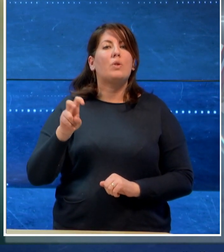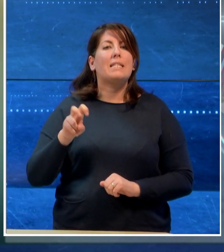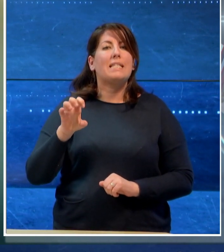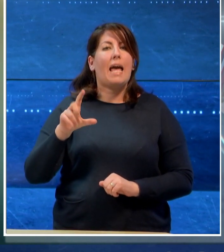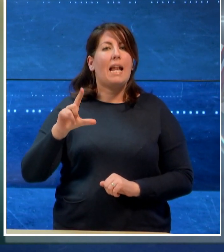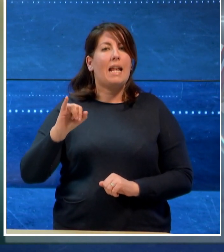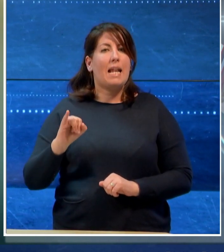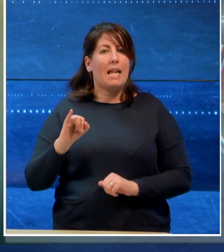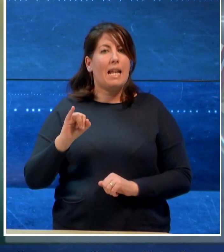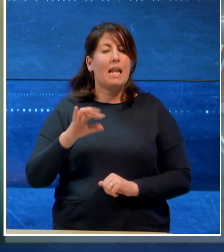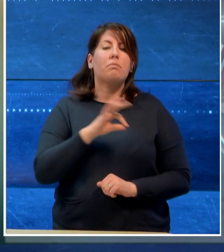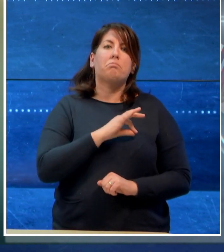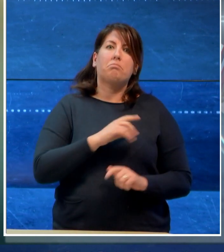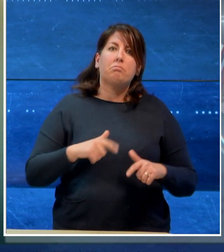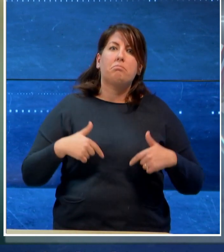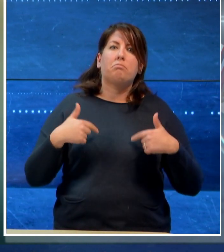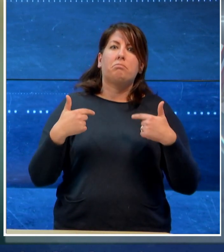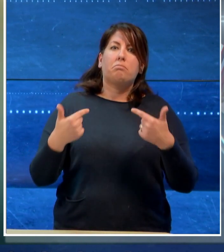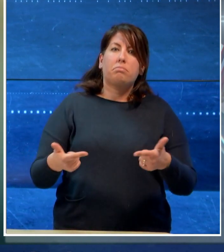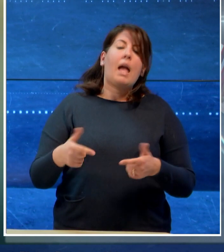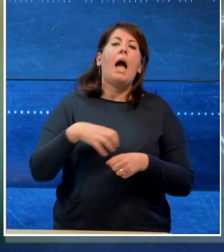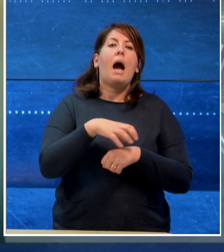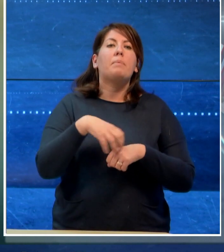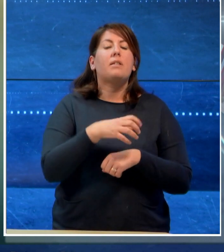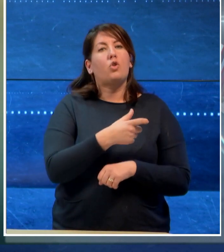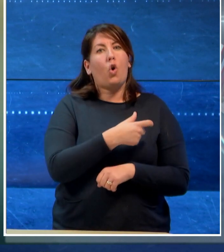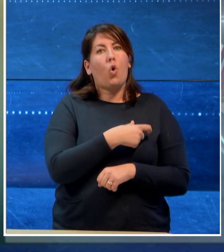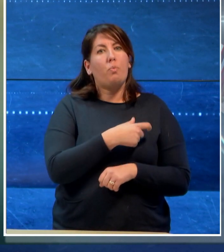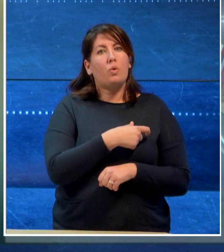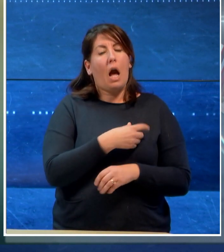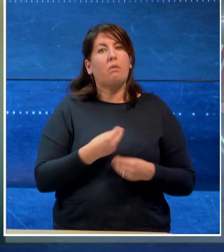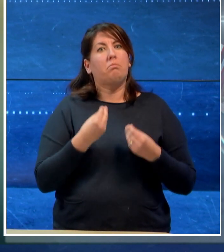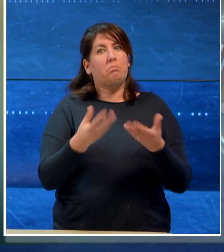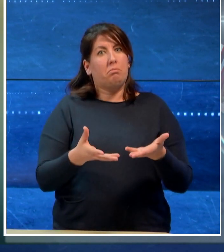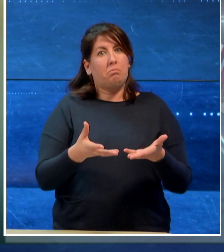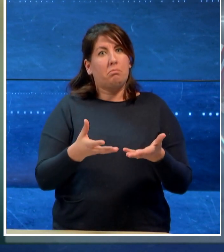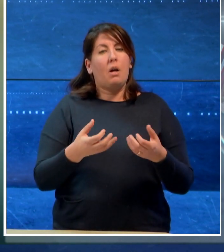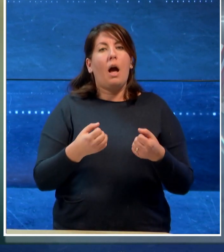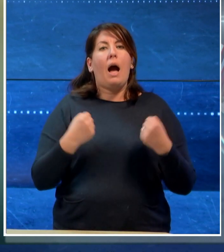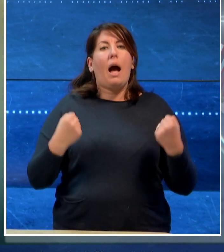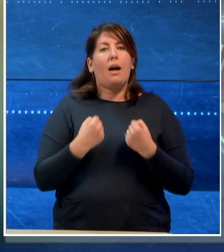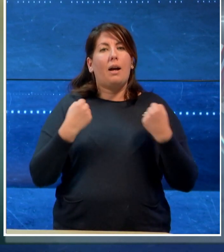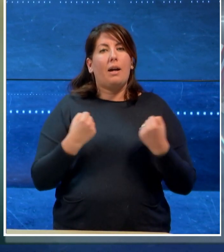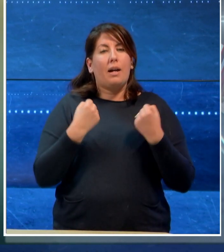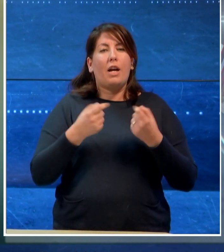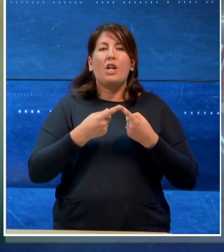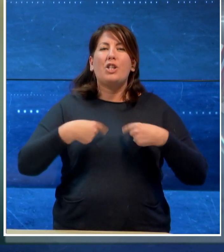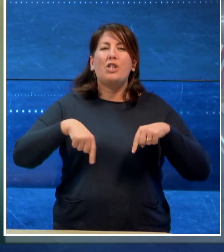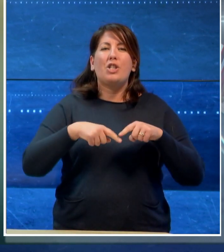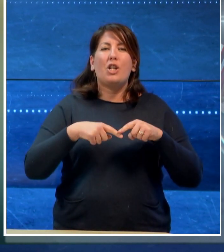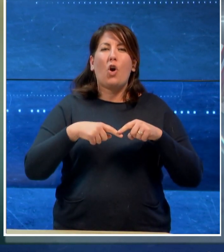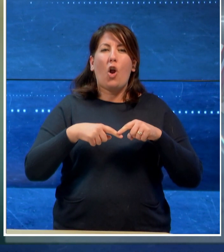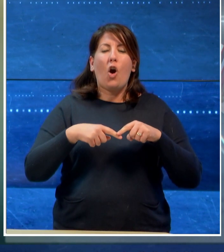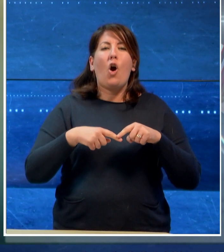riconoscimento dell'amministrazione comunale agli atleti del circolo Canottieri Barion,